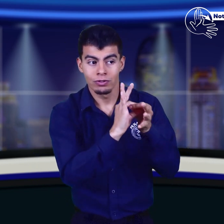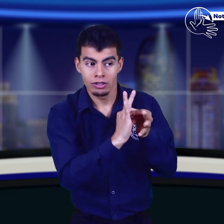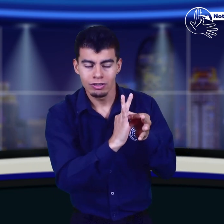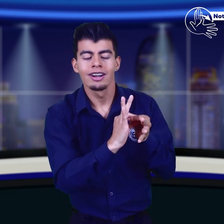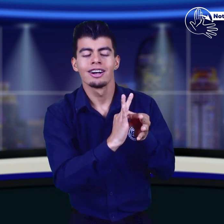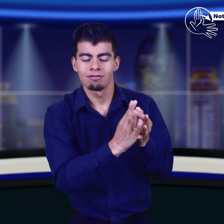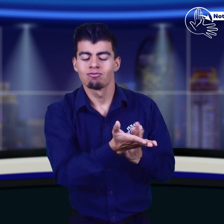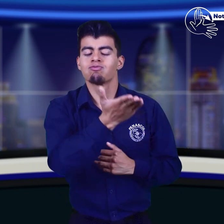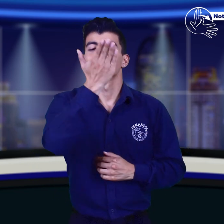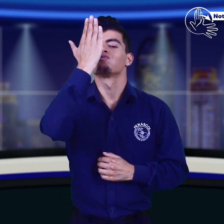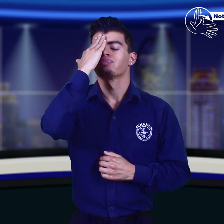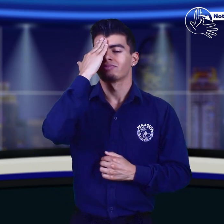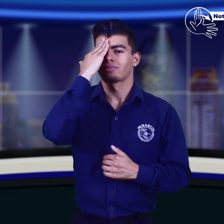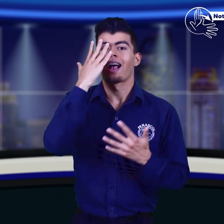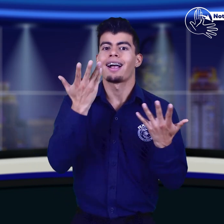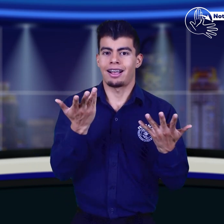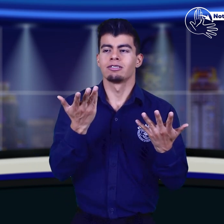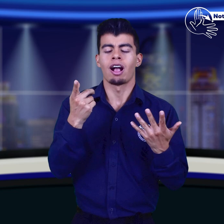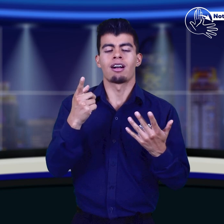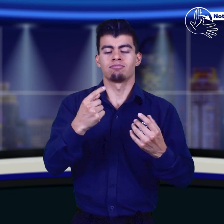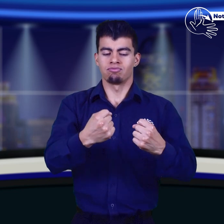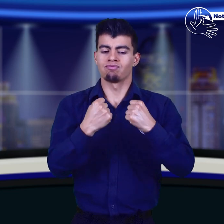pueda trabajar articuladamente.